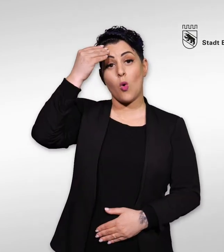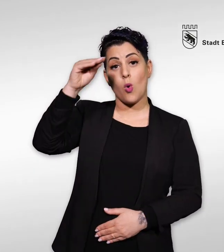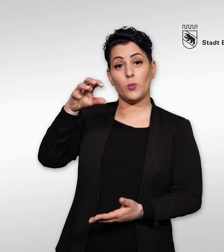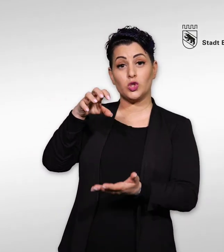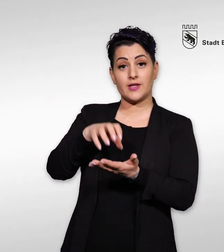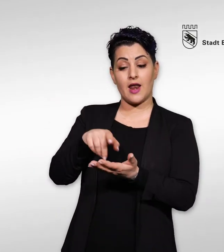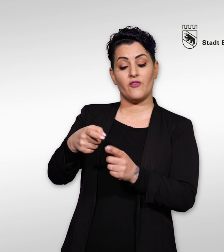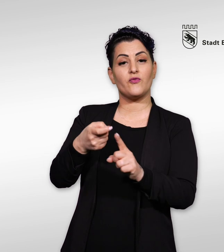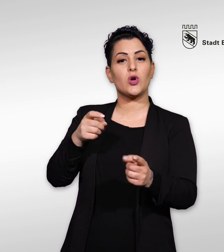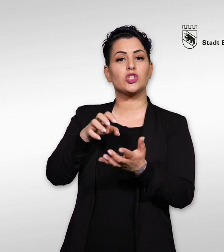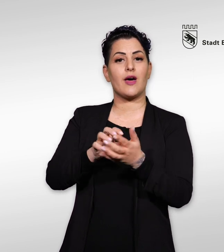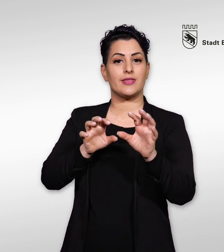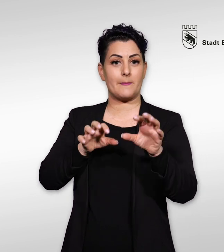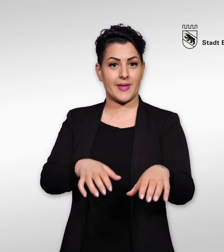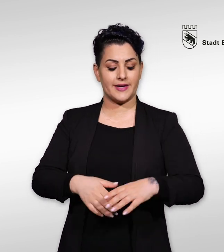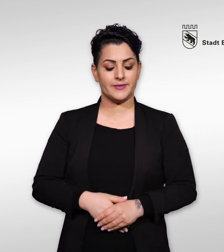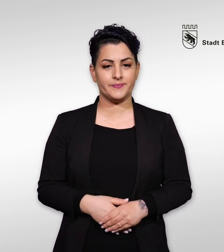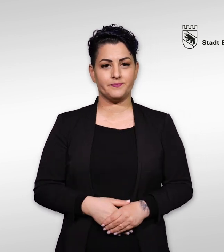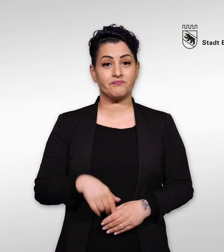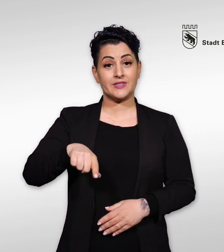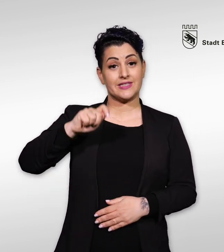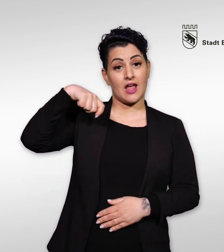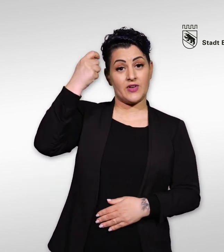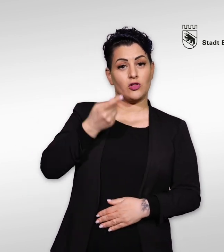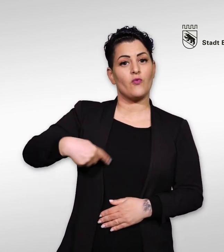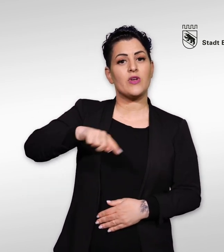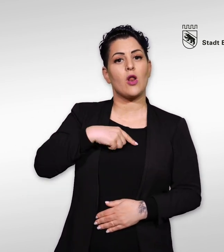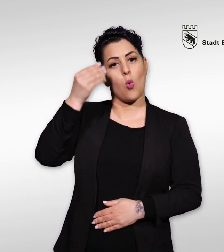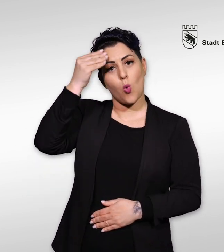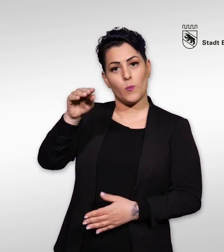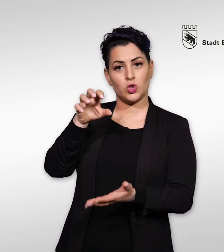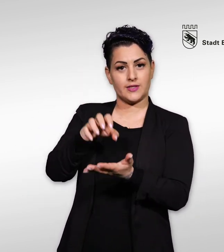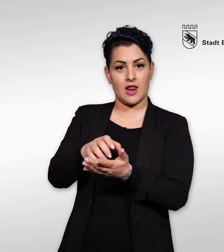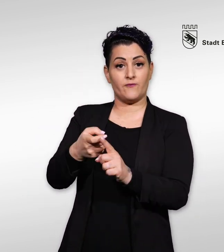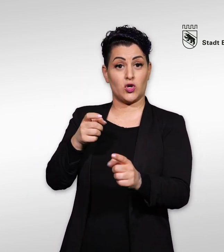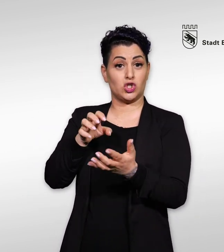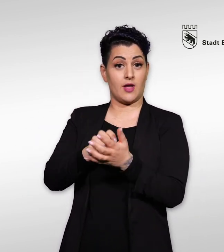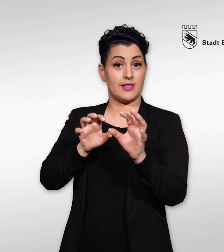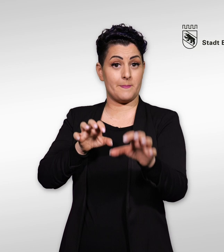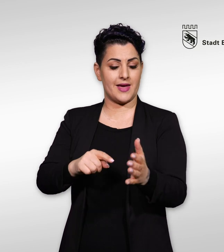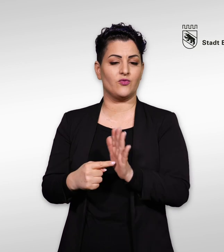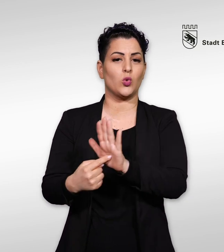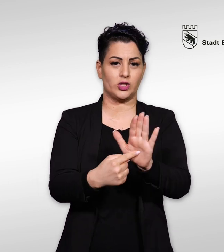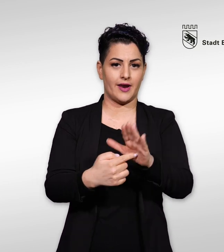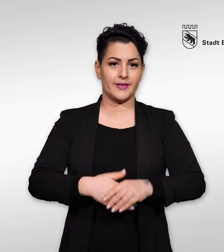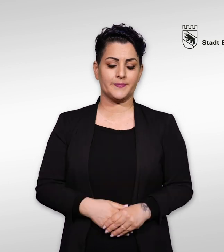Ombudsstelle der Stadt Bern In diesem Video stellen wir Ihnen die Ombudsstelle der Stadt Bern vor.